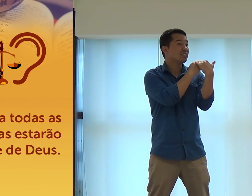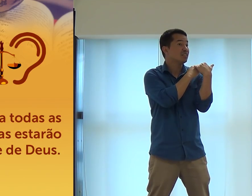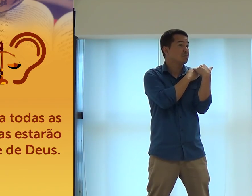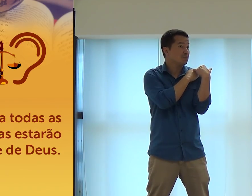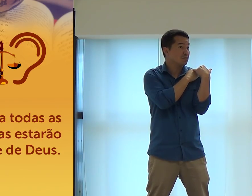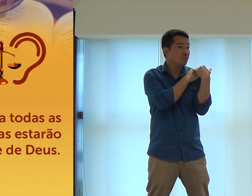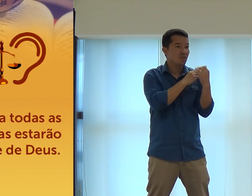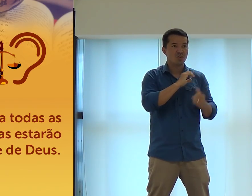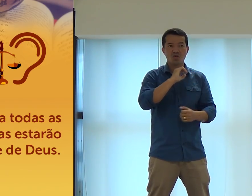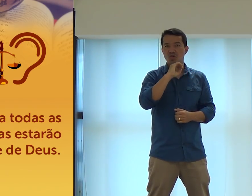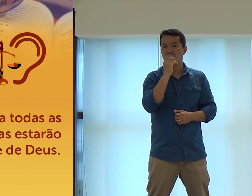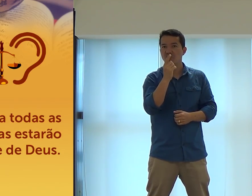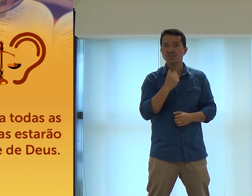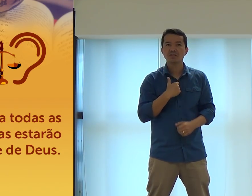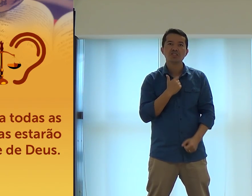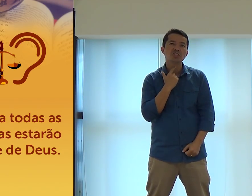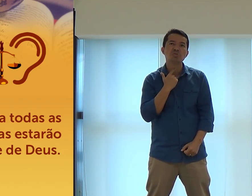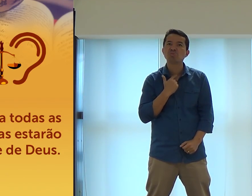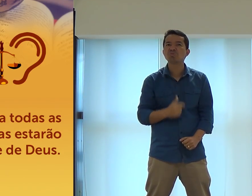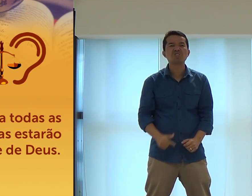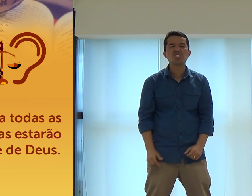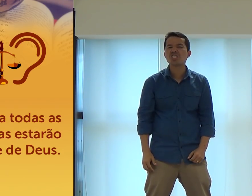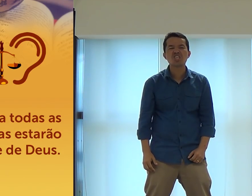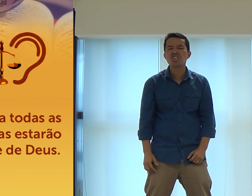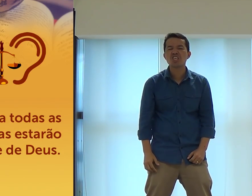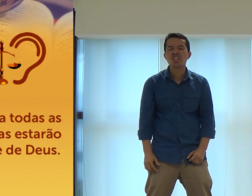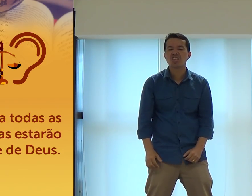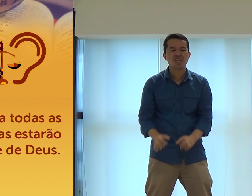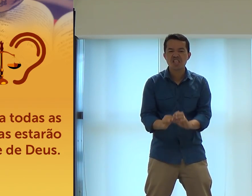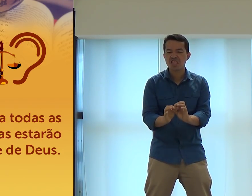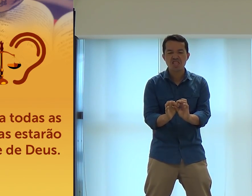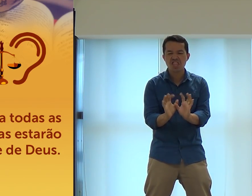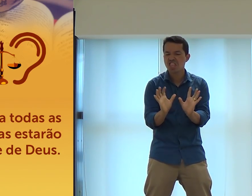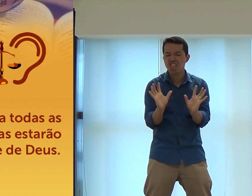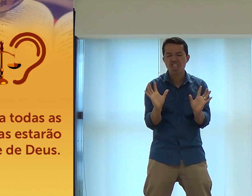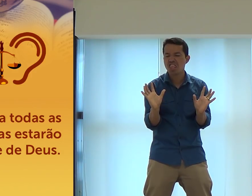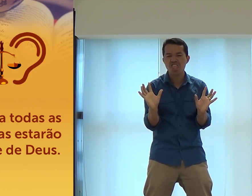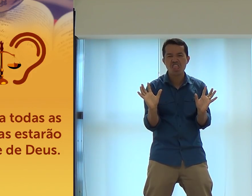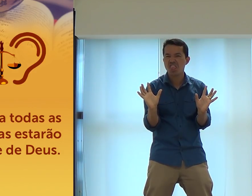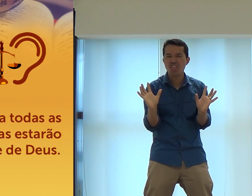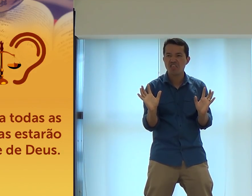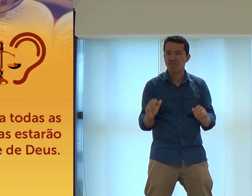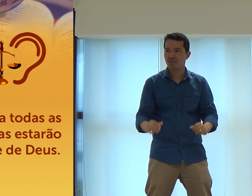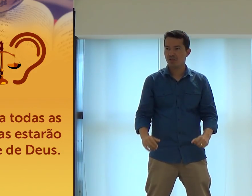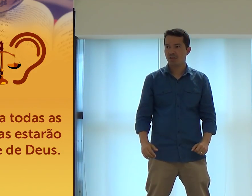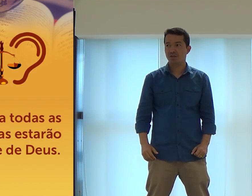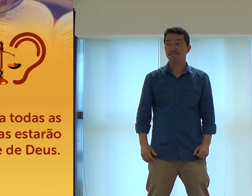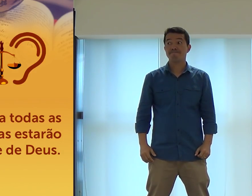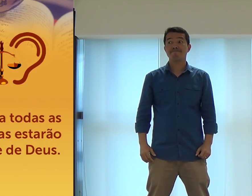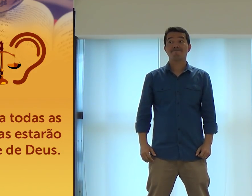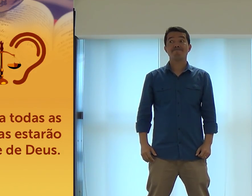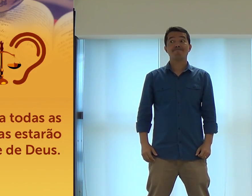Então, vocês precisam praticar a sua responsabilidade. É, eu não tenho vontade. Eu sou livre.